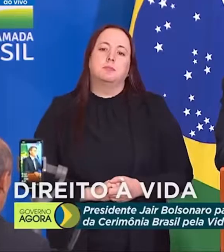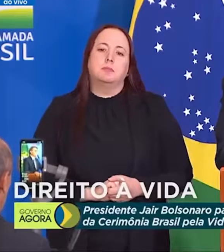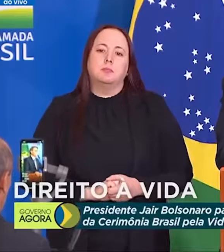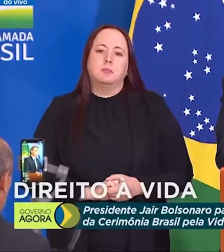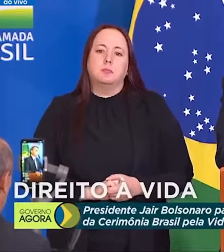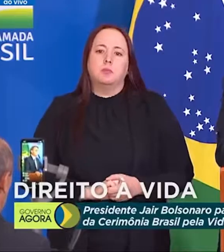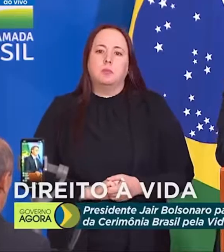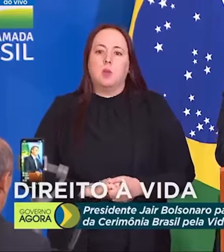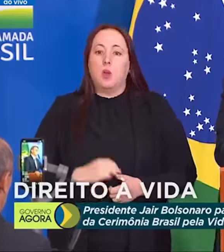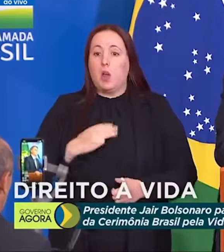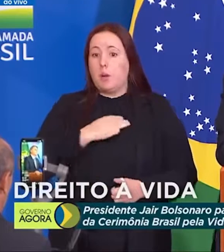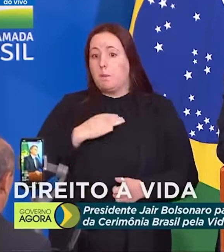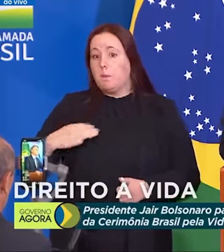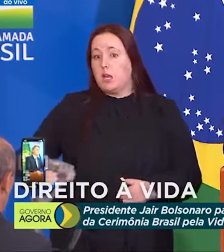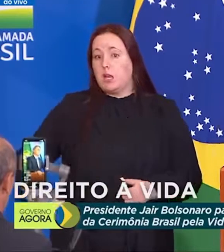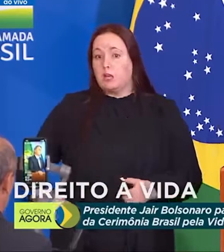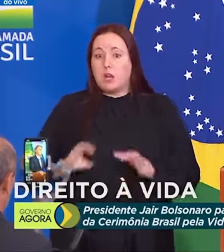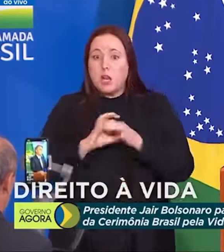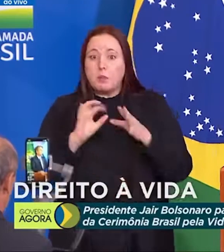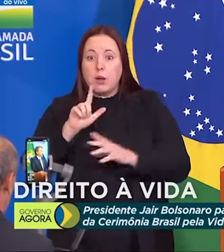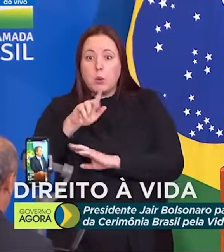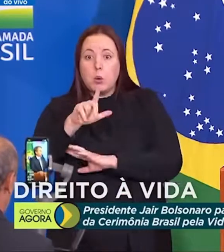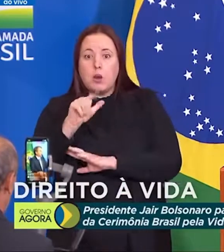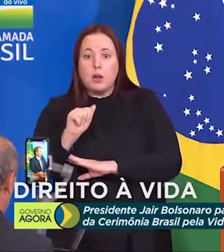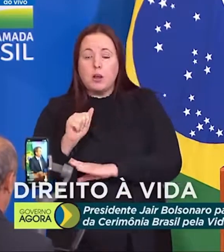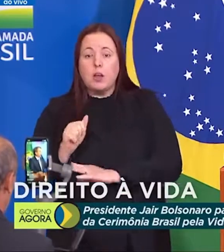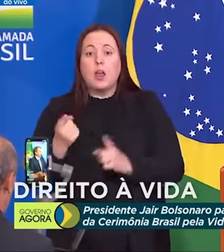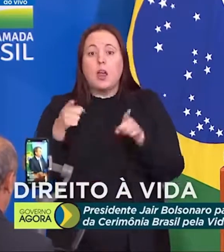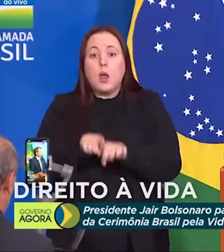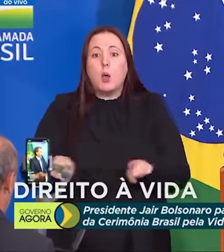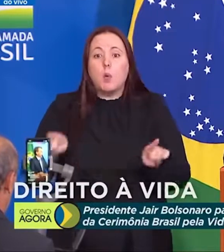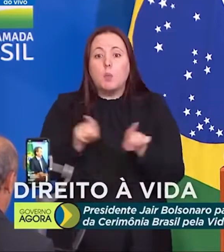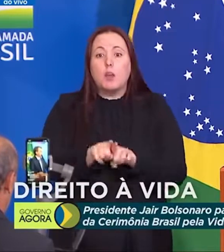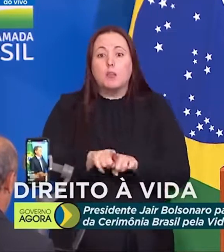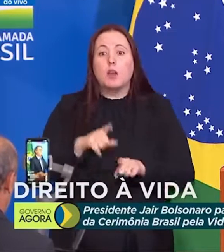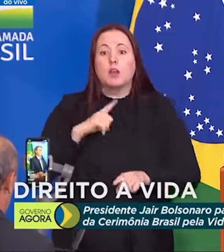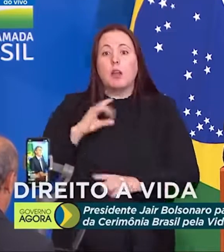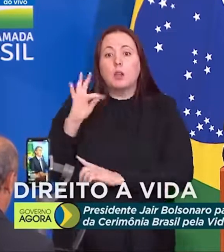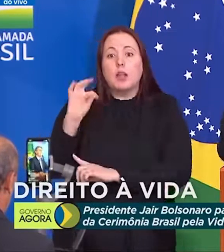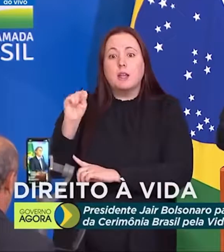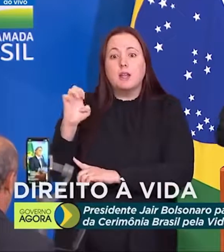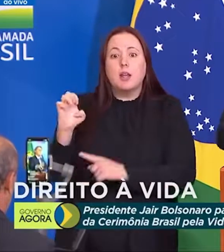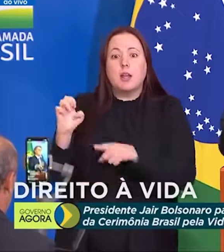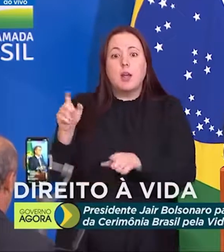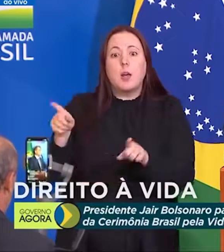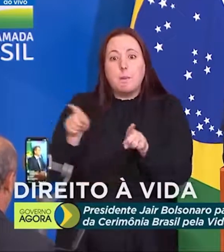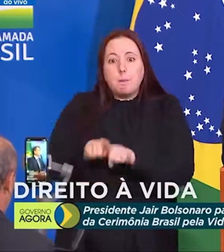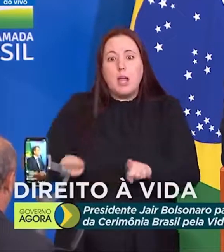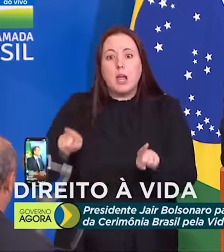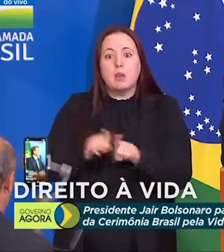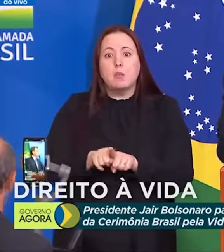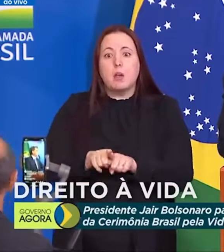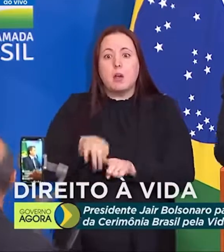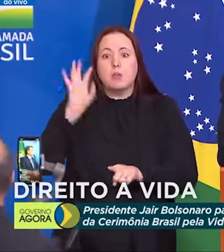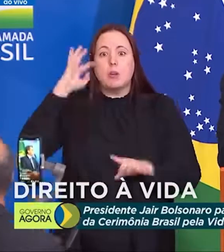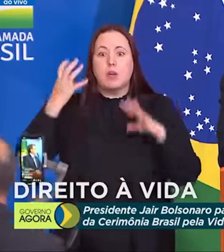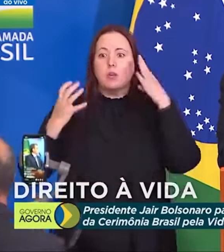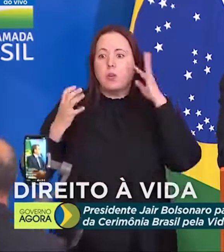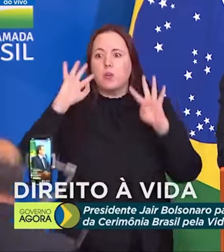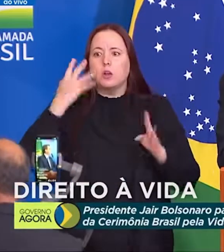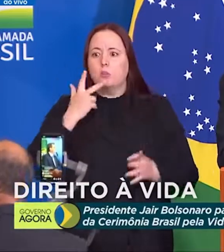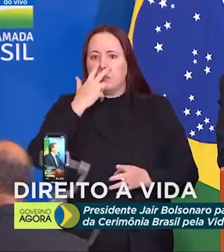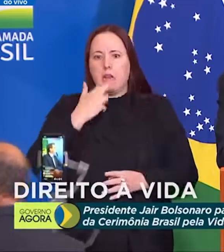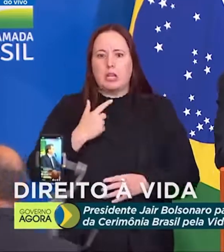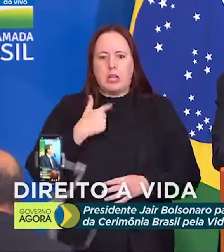O ministro que solta o Lula é o mesmo que está à frente do Tribunal Supremo Eleitoral, dando as cartas como dono da